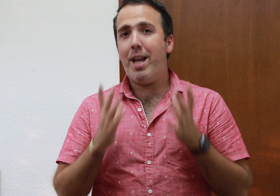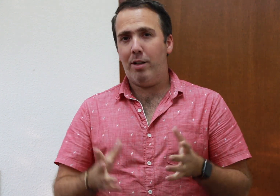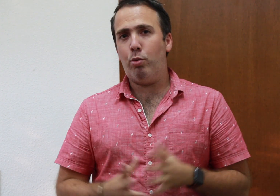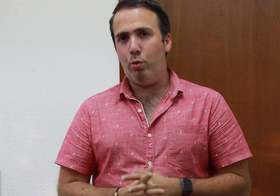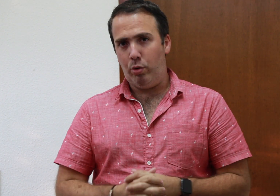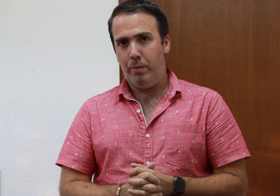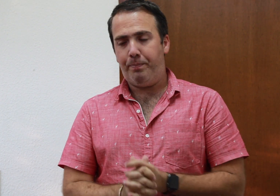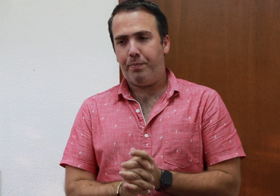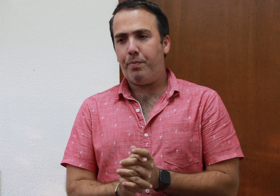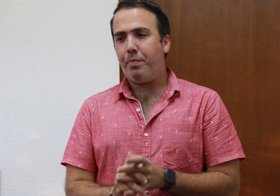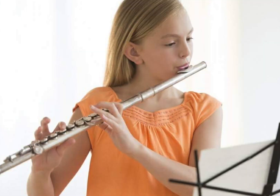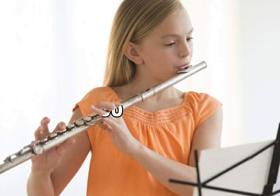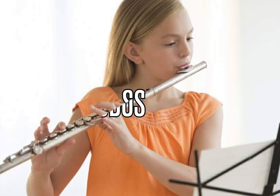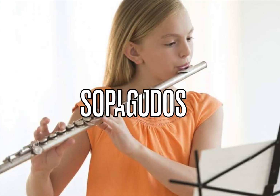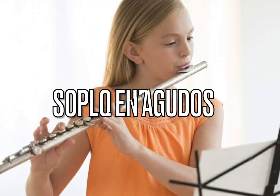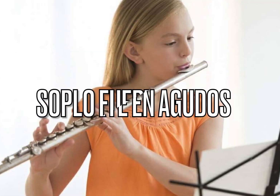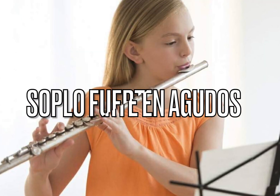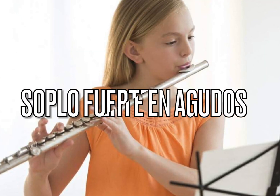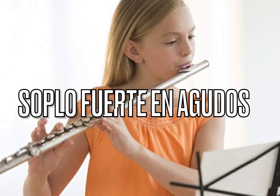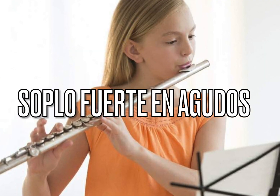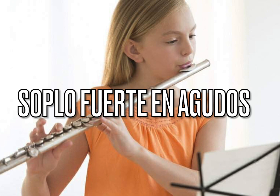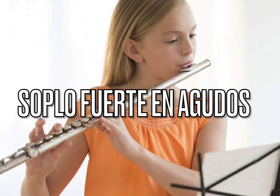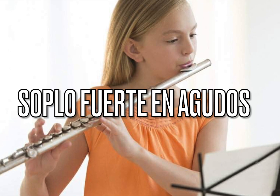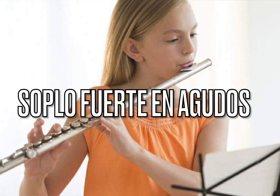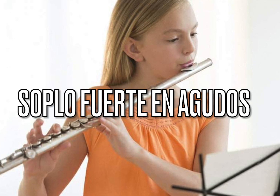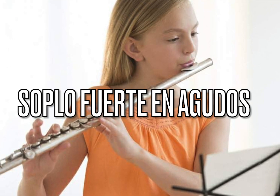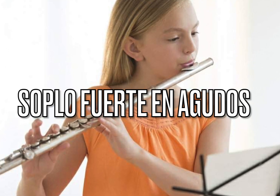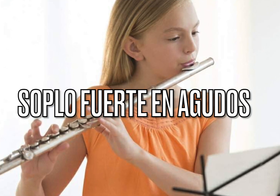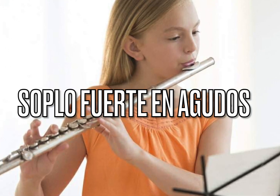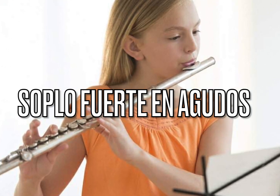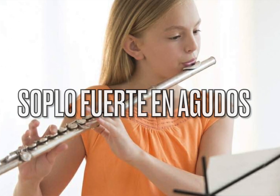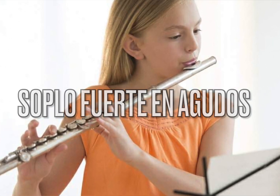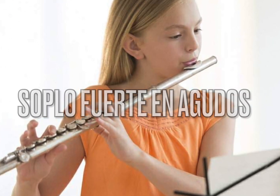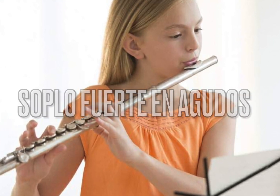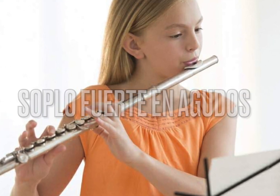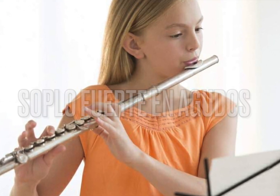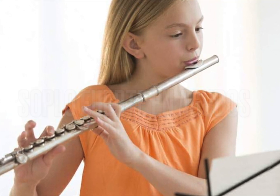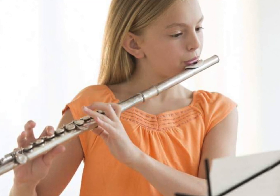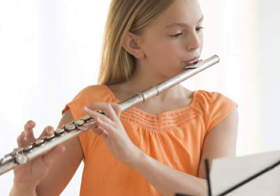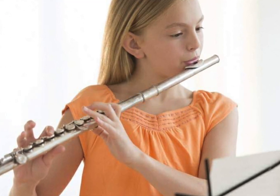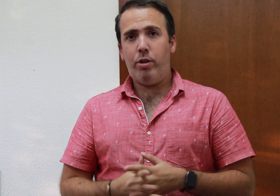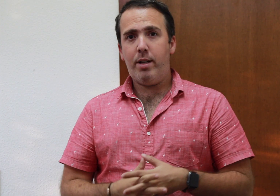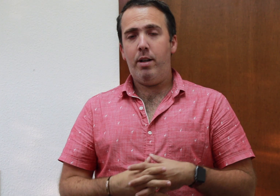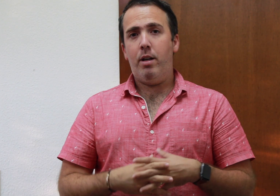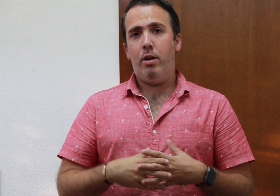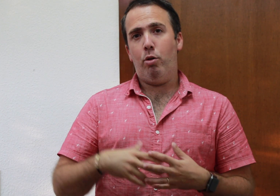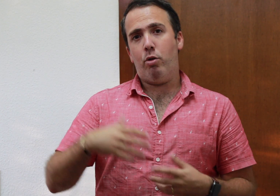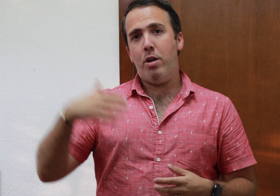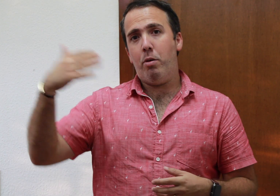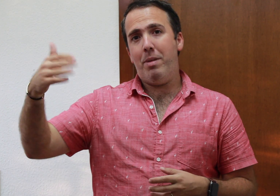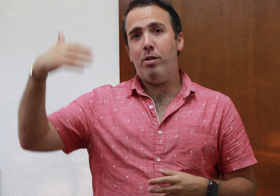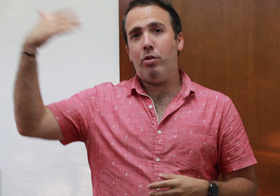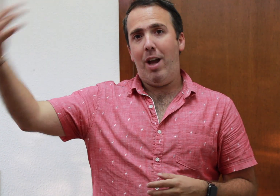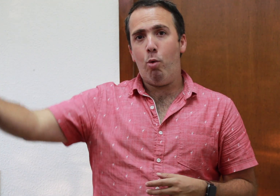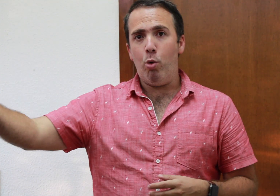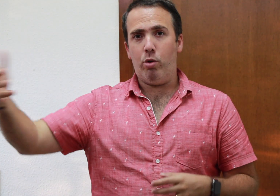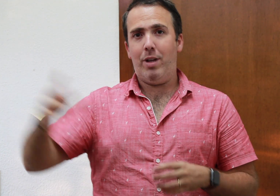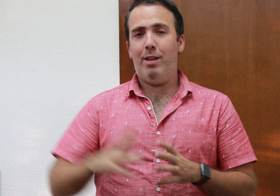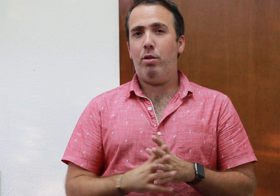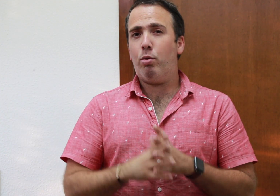aire sucio. El cuarto error muy común es el soplar fuerte para producir los sonidos medios y agudos. Esto es